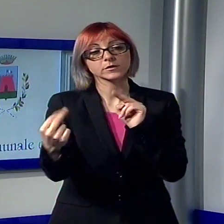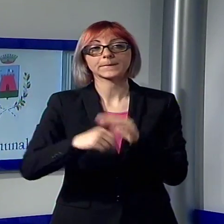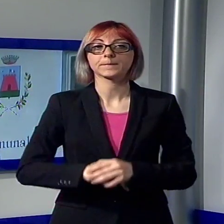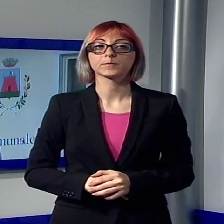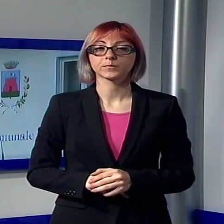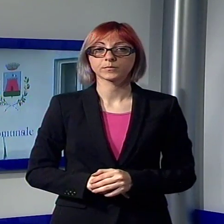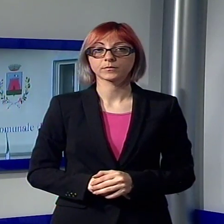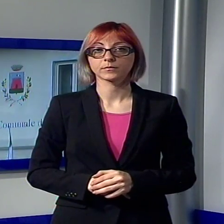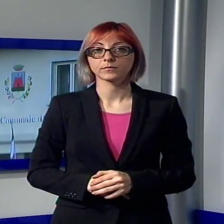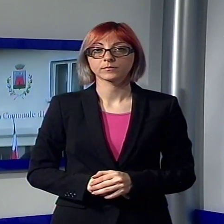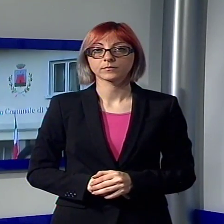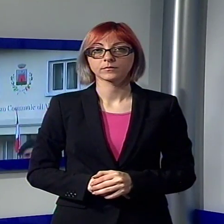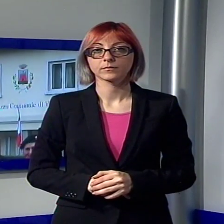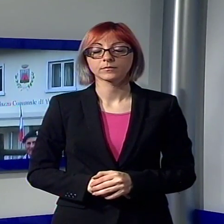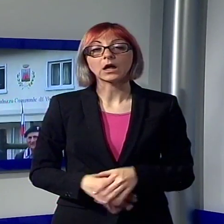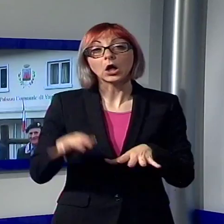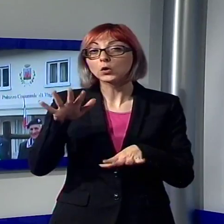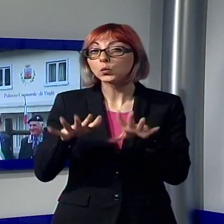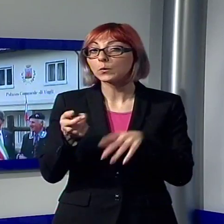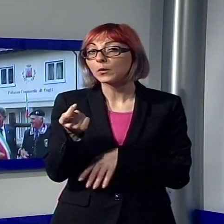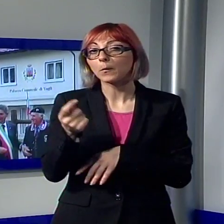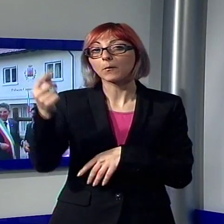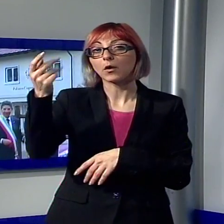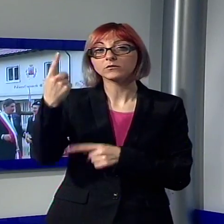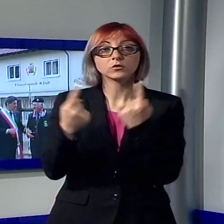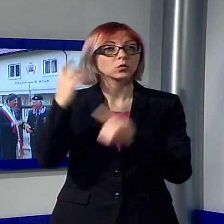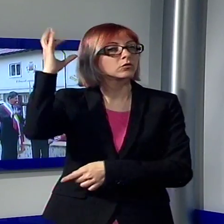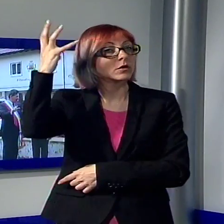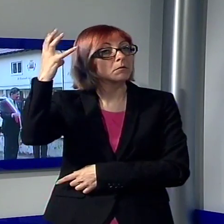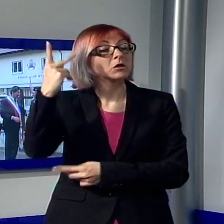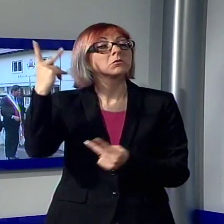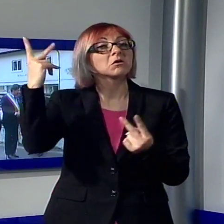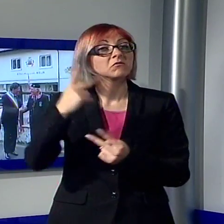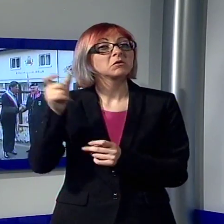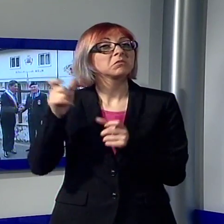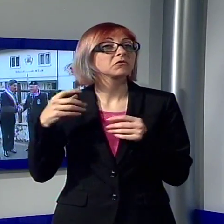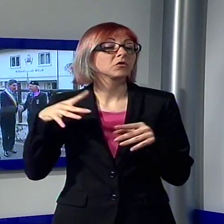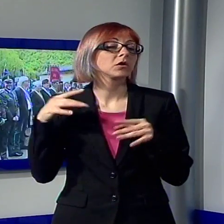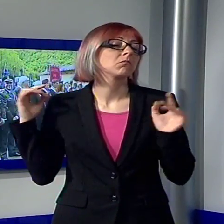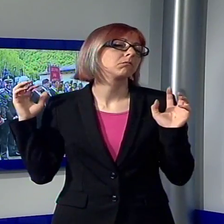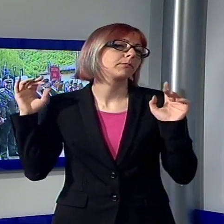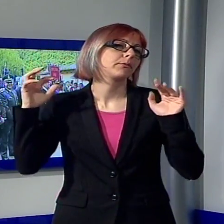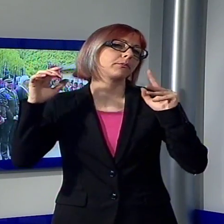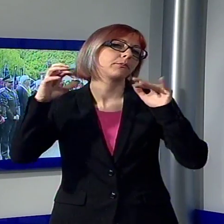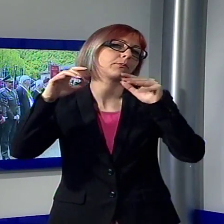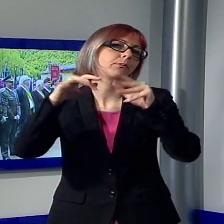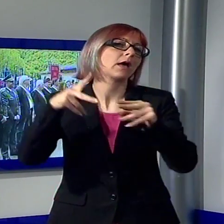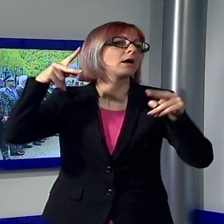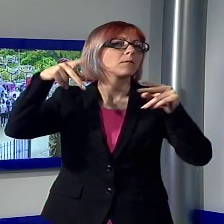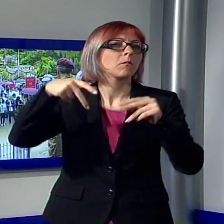Nonostante l'incertezza del tempo, grande partecipazione alla cerimonia di inaugurazione del ponte a funi sospese che unisce le